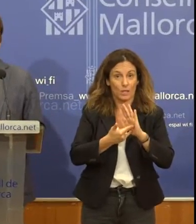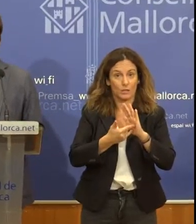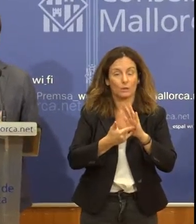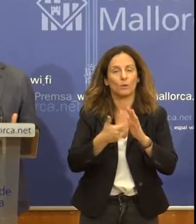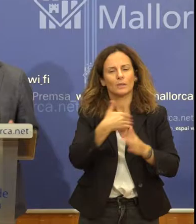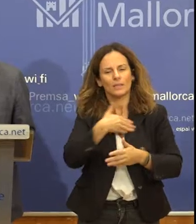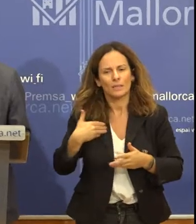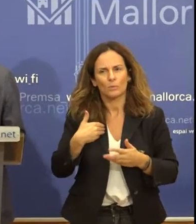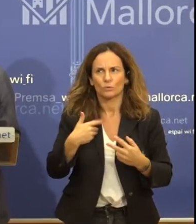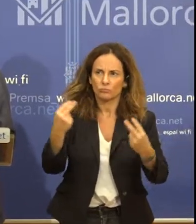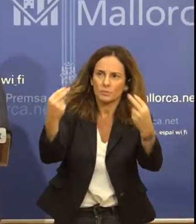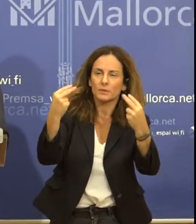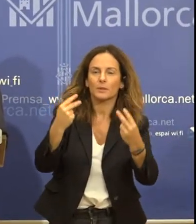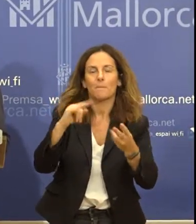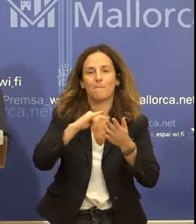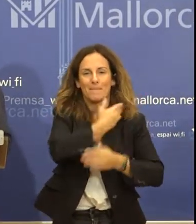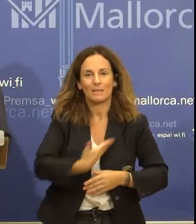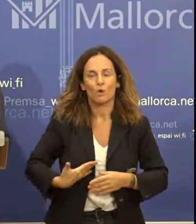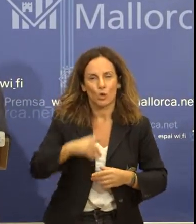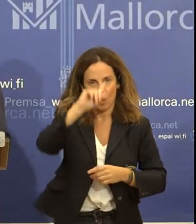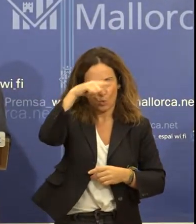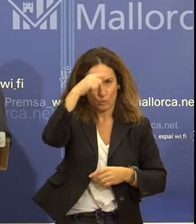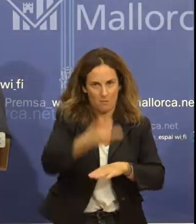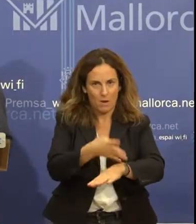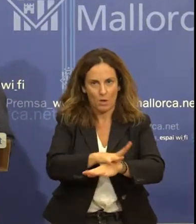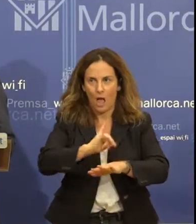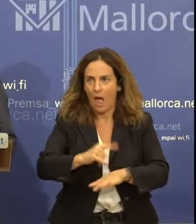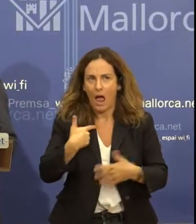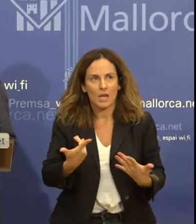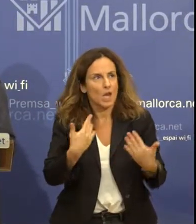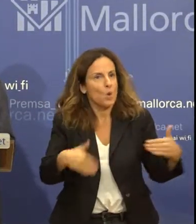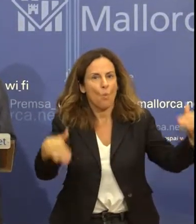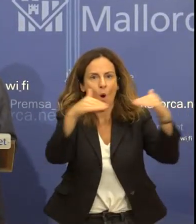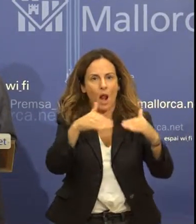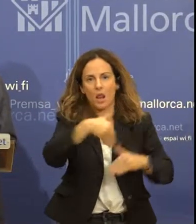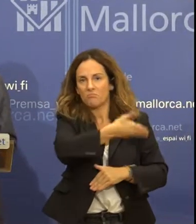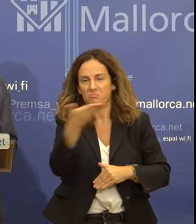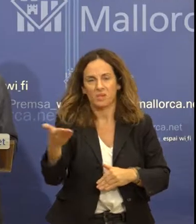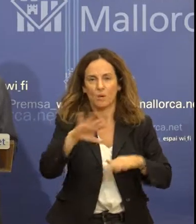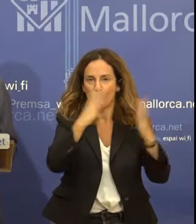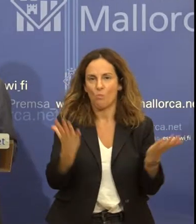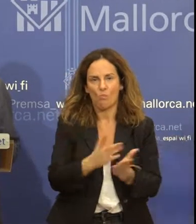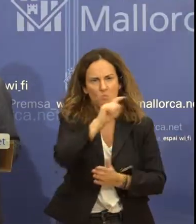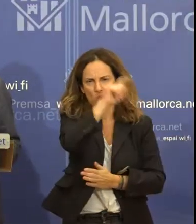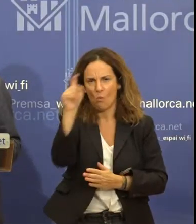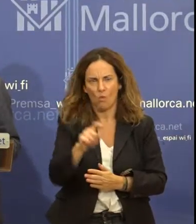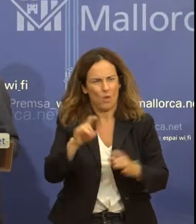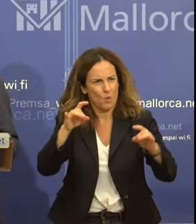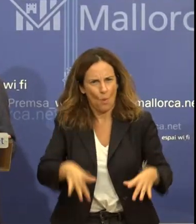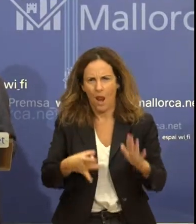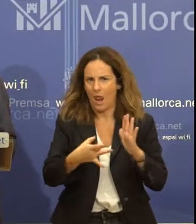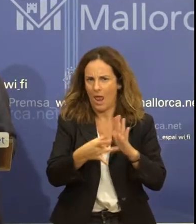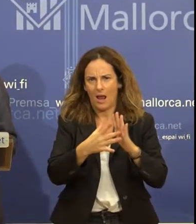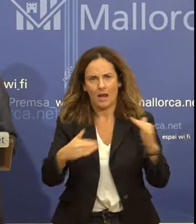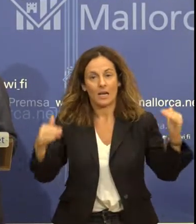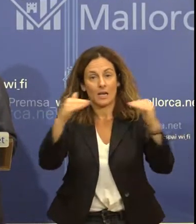que tenim a Mallorca i que és comparable a qualsevol altre del món. Per tant, a més de fer-lo